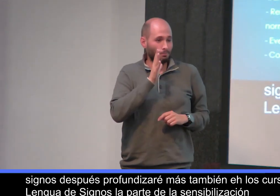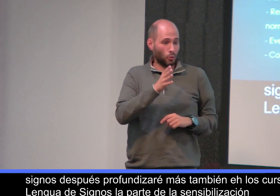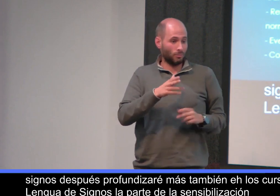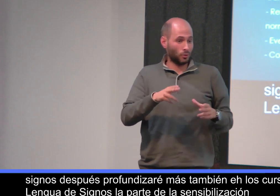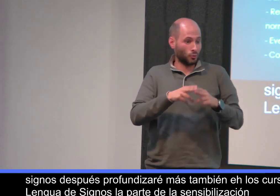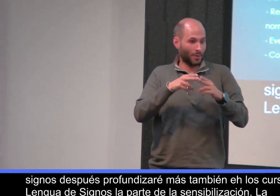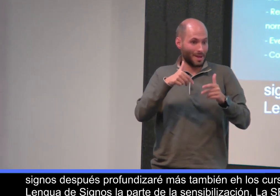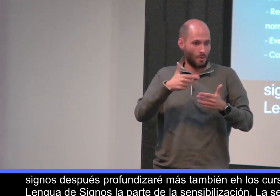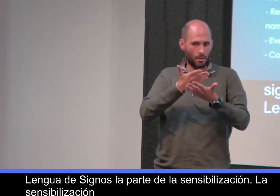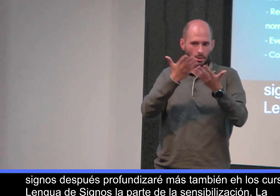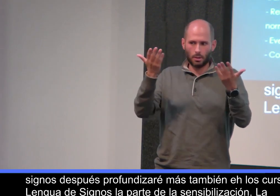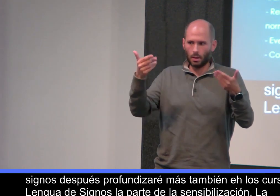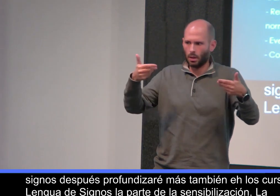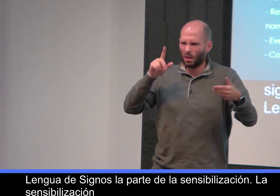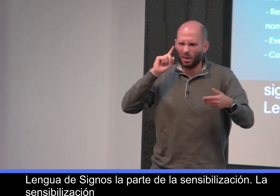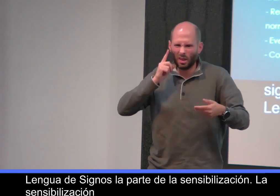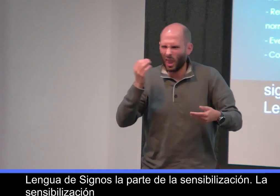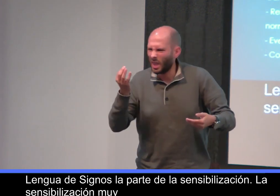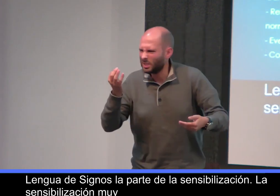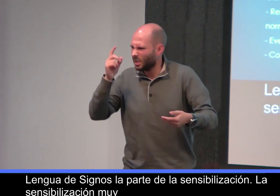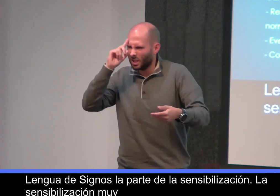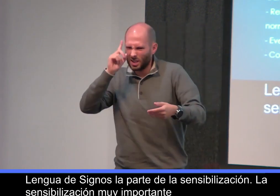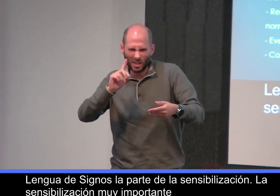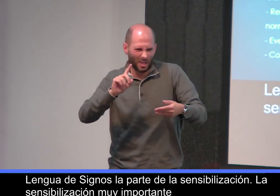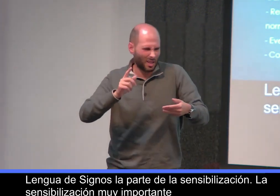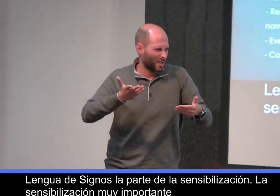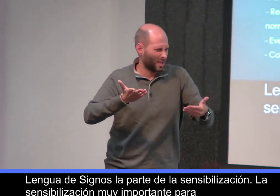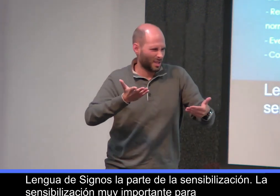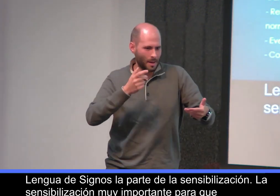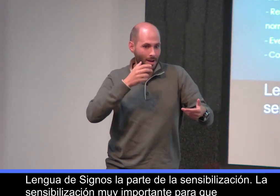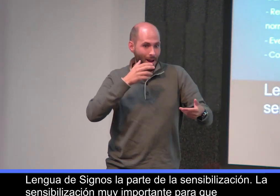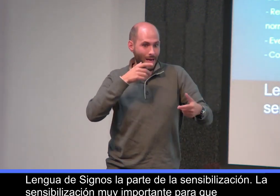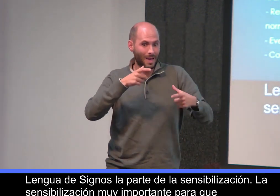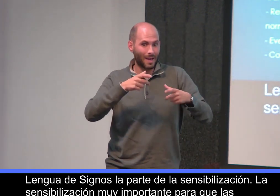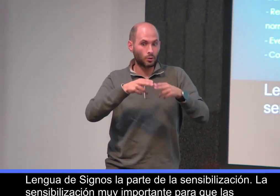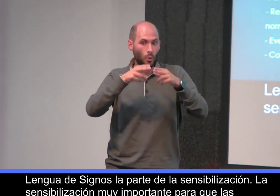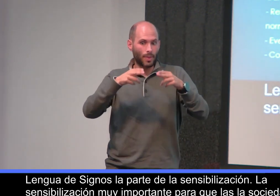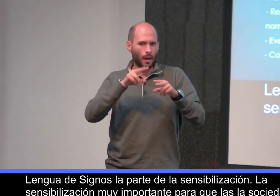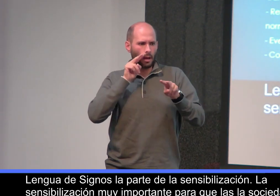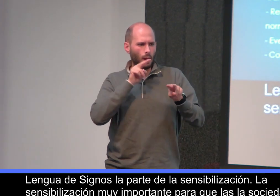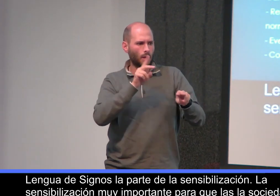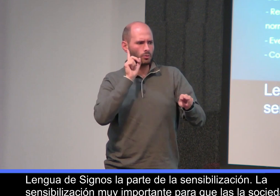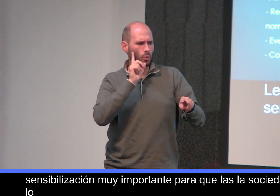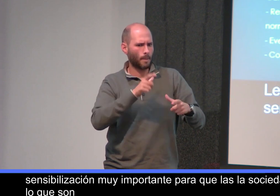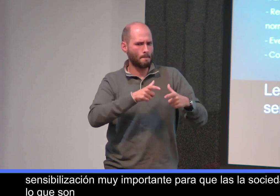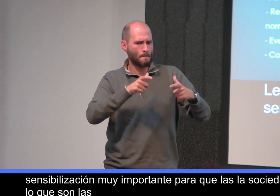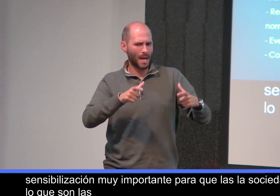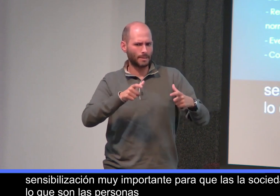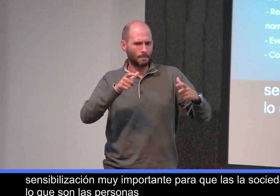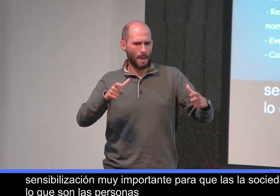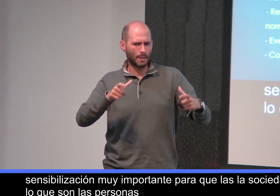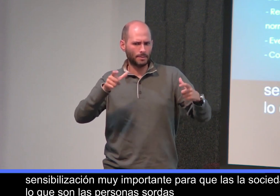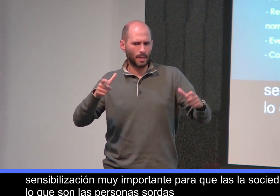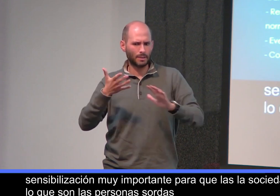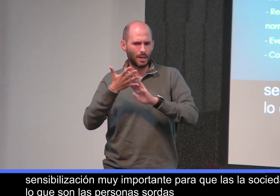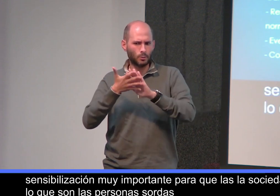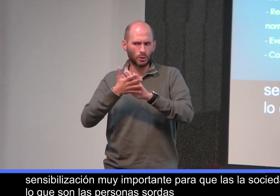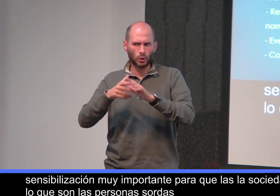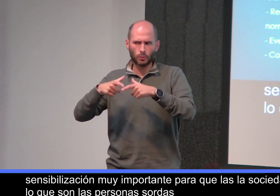La sensibilización, muy importante, para que la sociedad sepa lo que son las personas sordas, para que cada